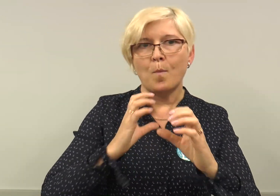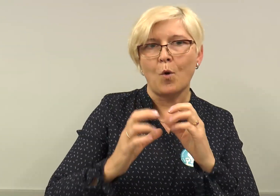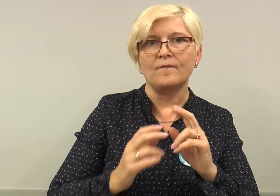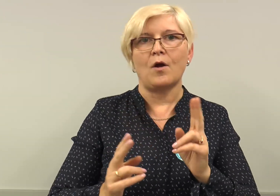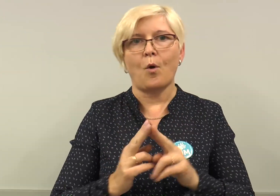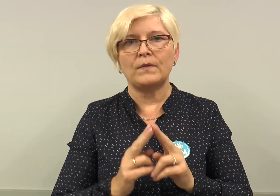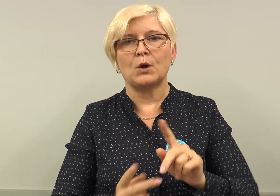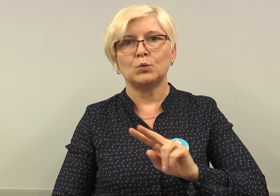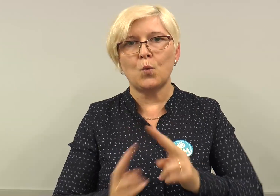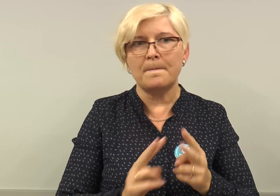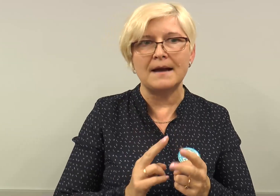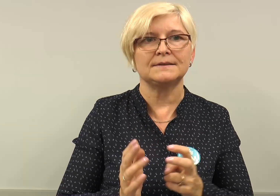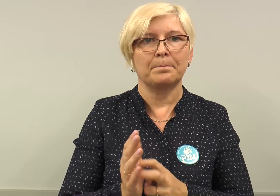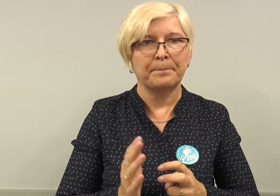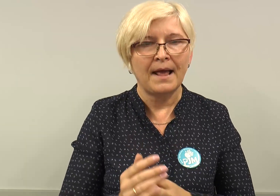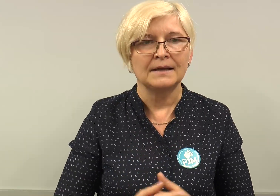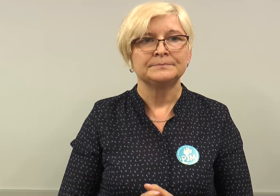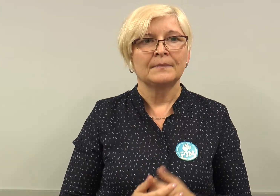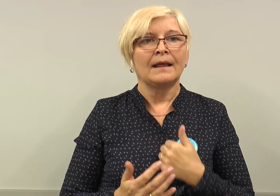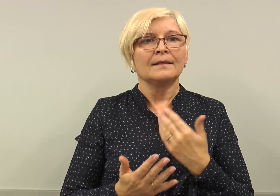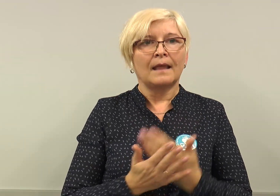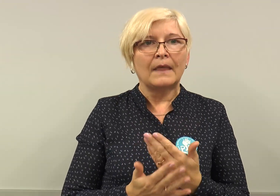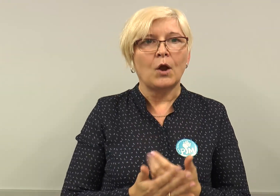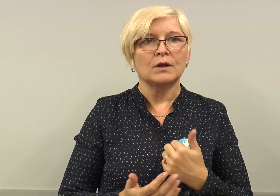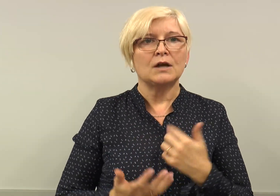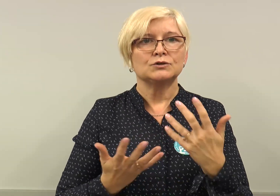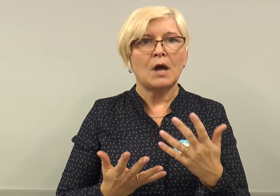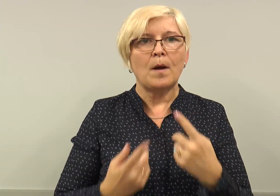które ułatwiają Głuchym komunikowanie.